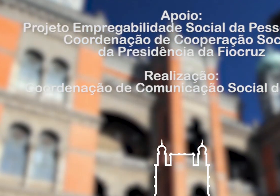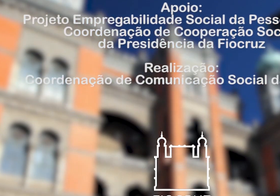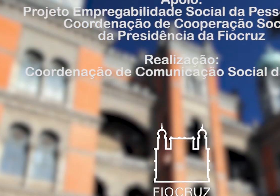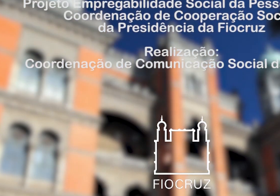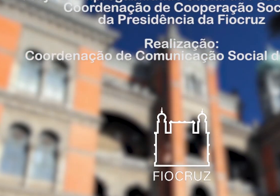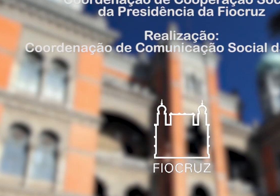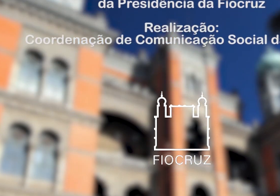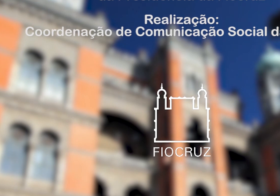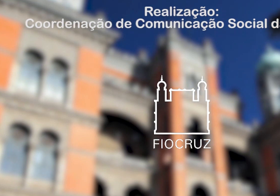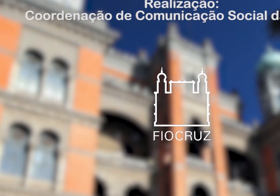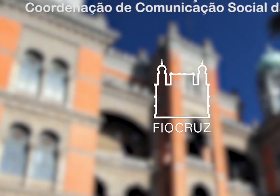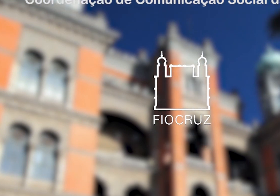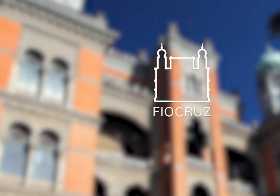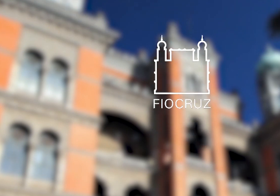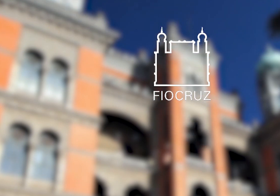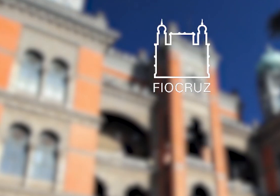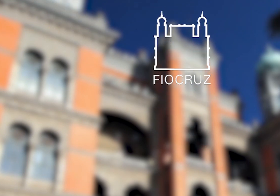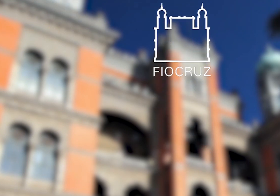Tchau!